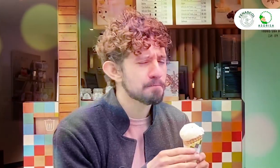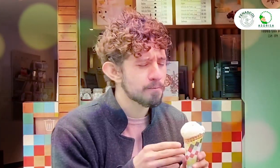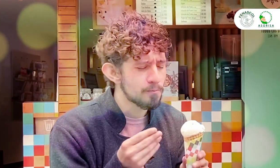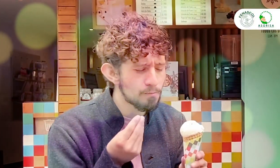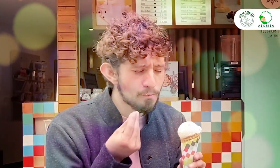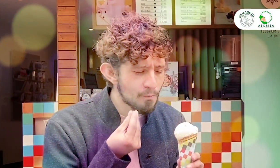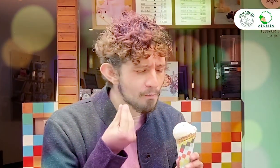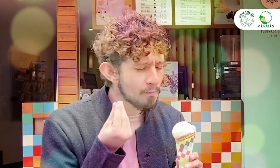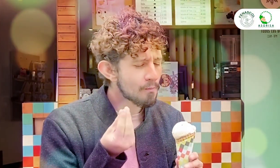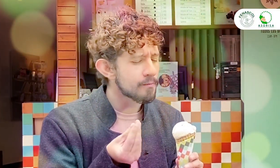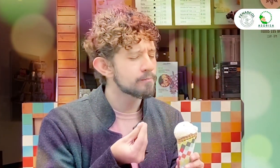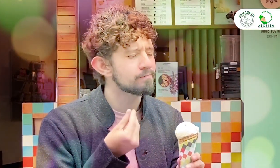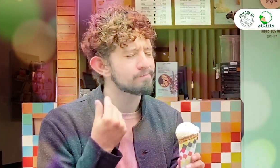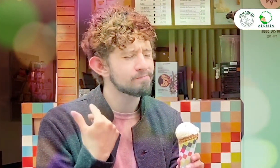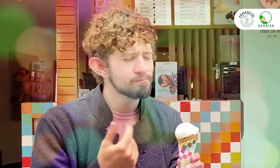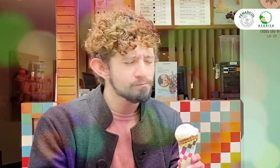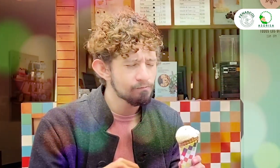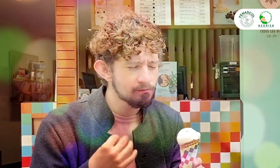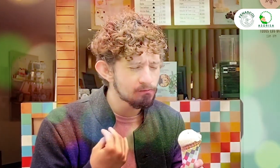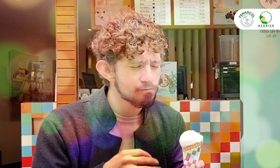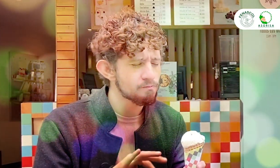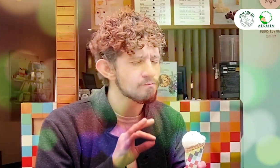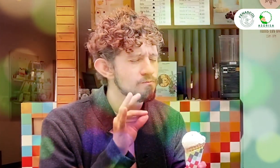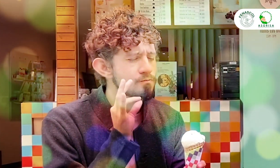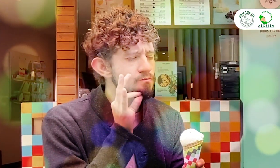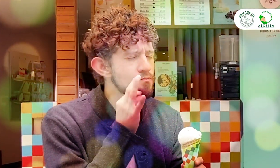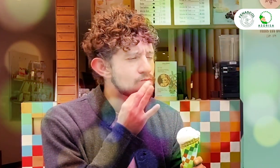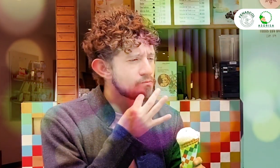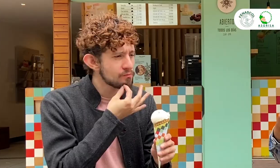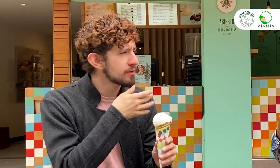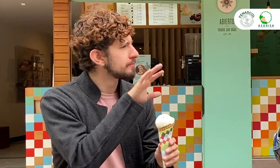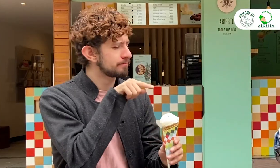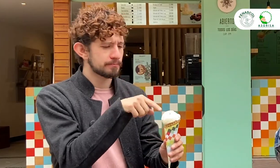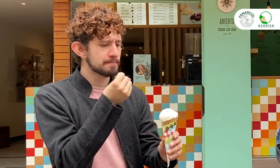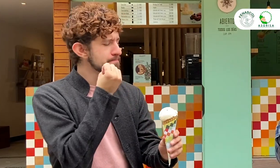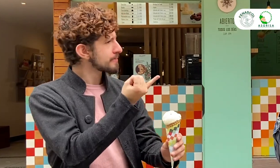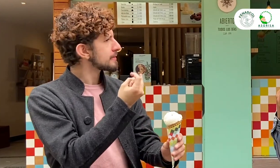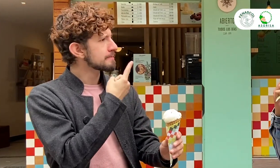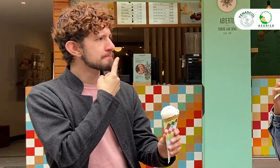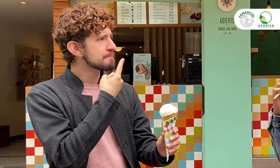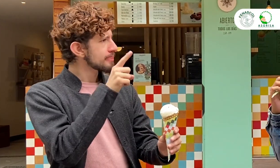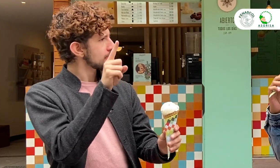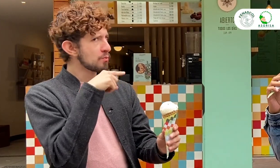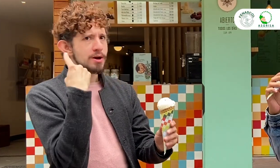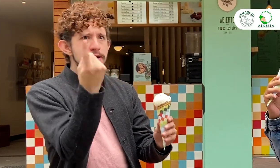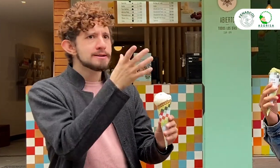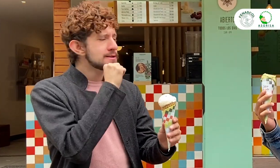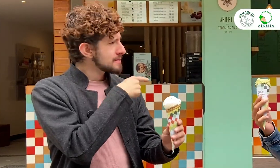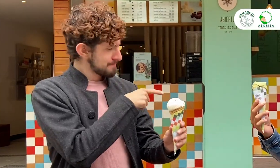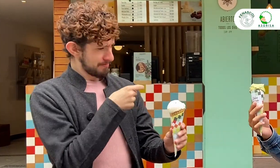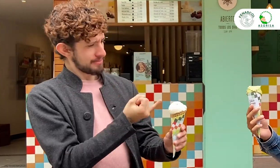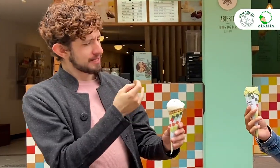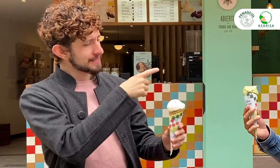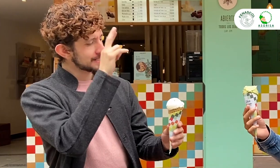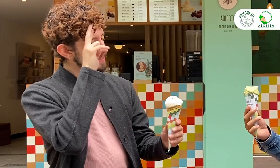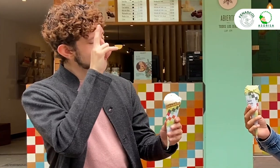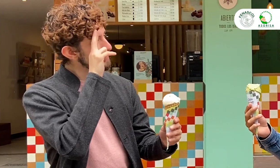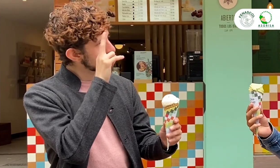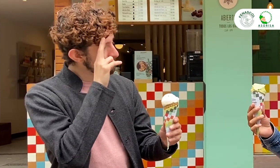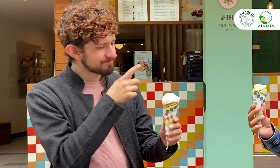mmm, qué suave, de verdad está muy rico. Oye, de este sabor no hay en otros lados, tienes